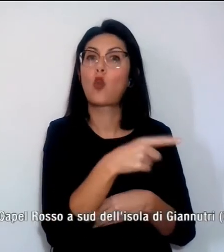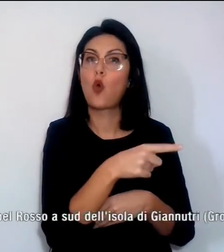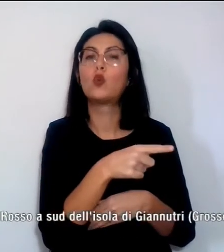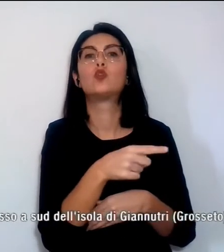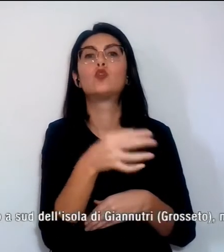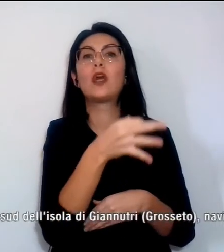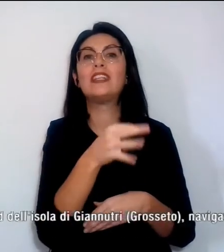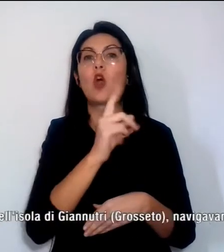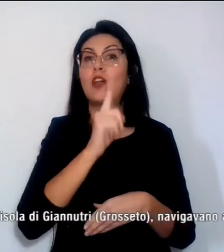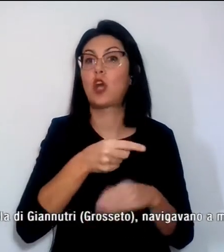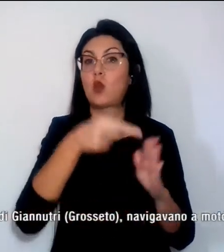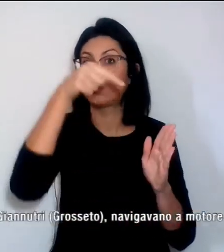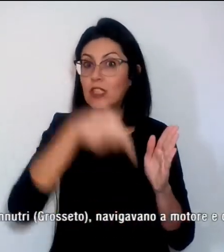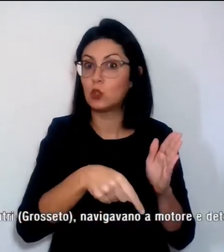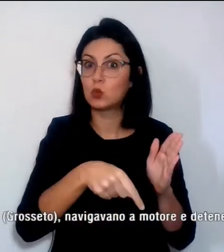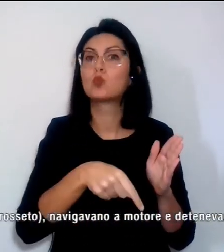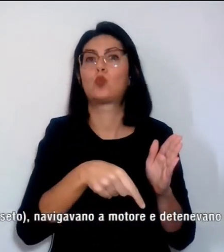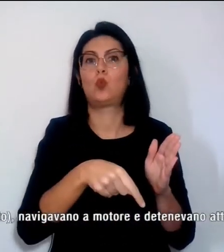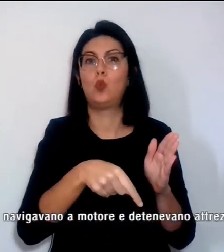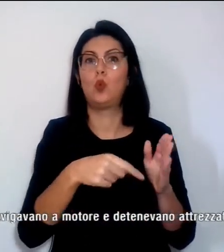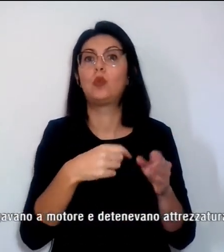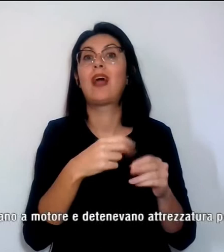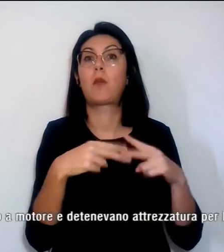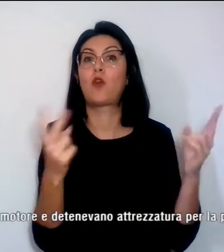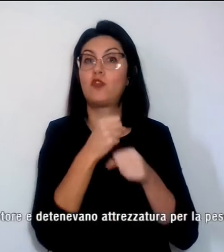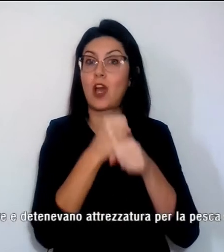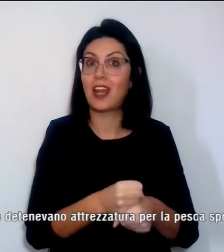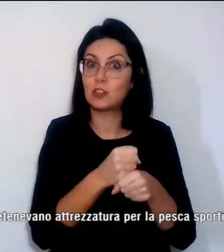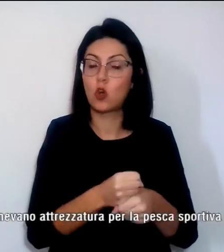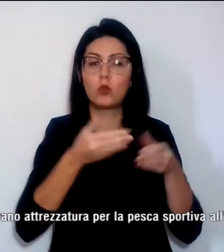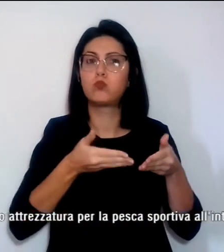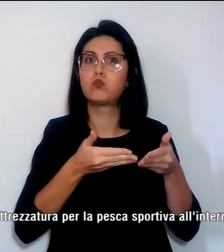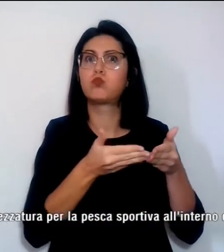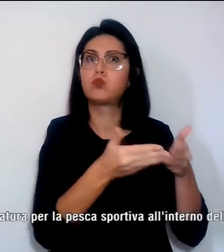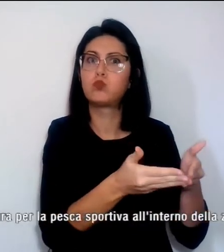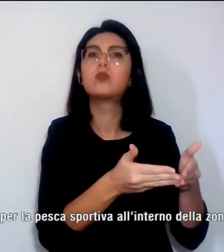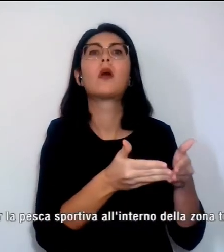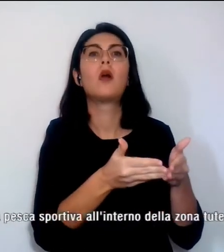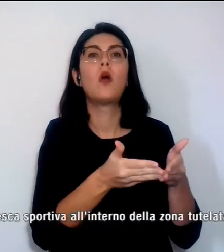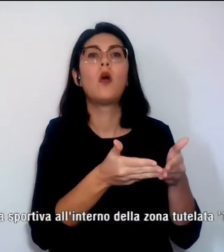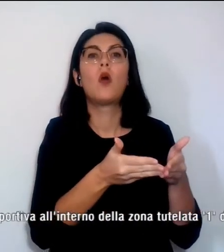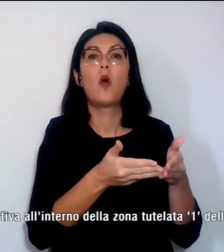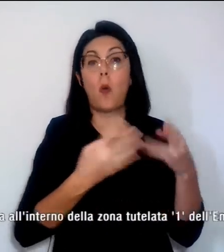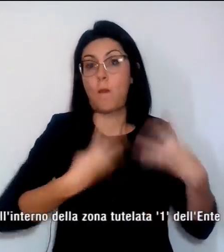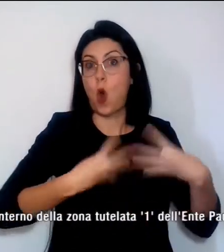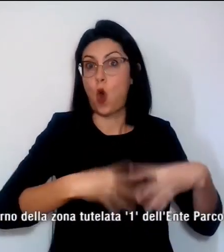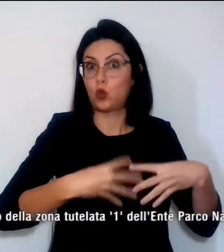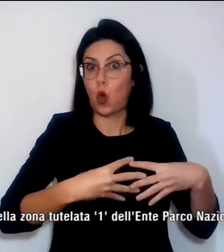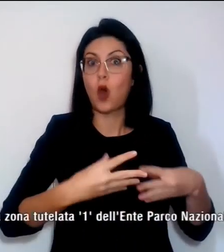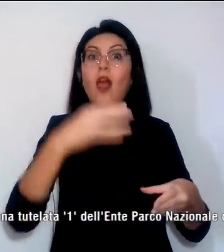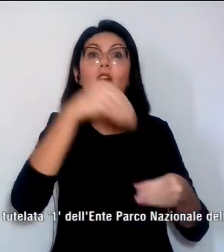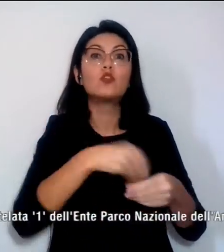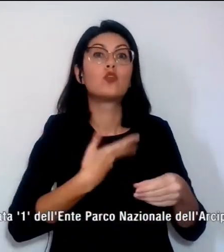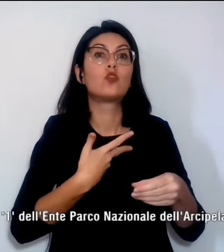Giannutri, nella provincia di Grosseto, navigavano a motore e detenevano attrezzatura per la